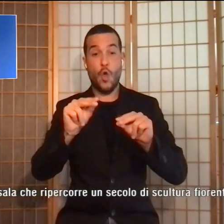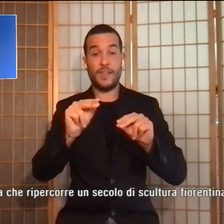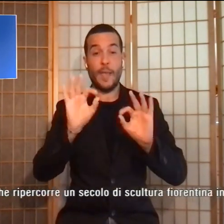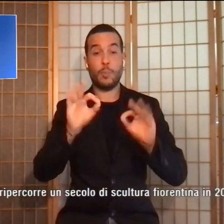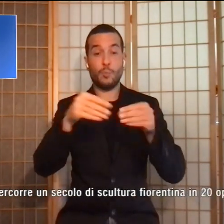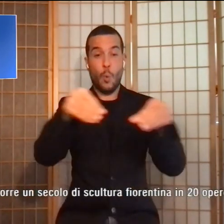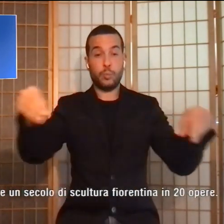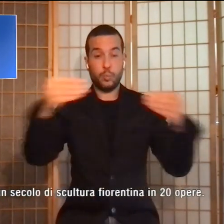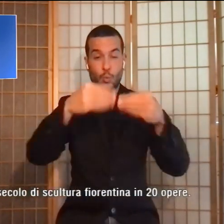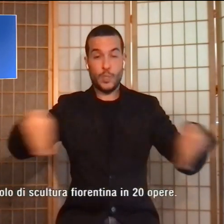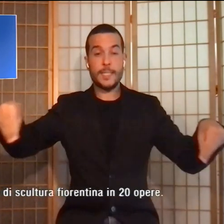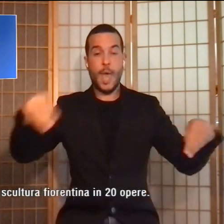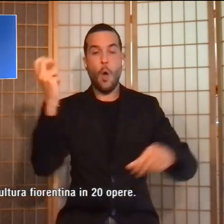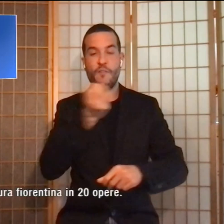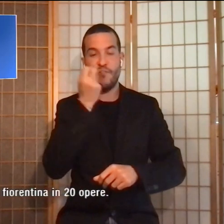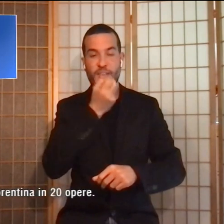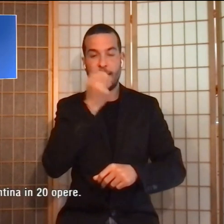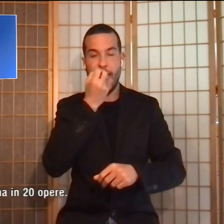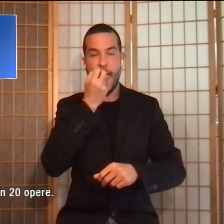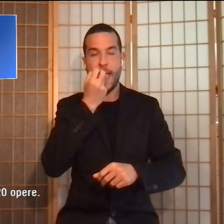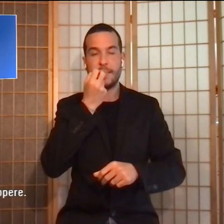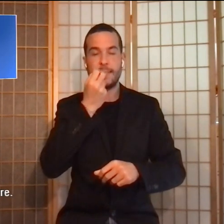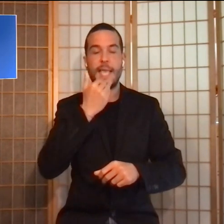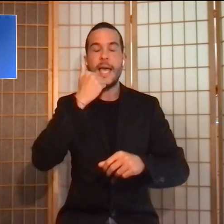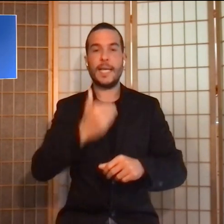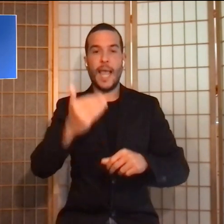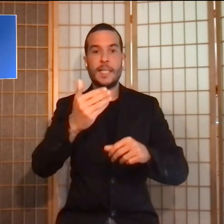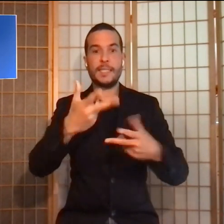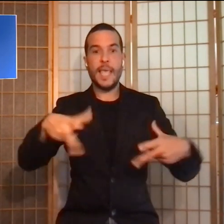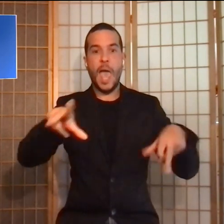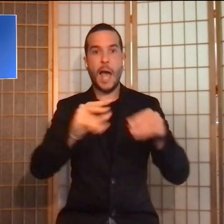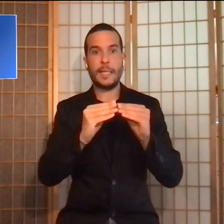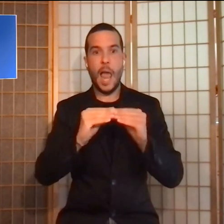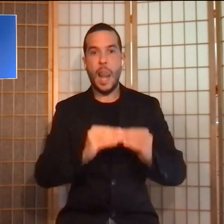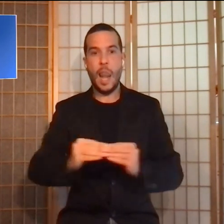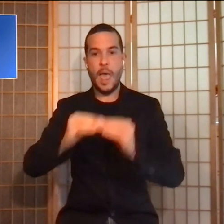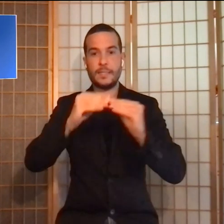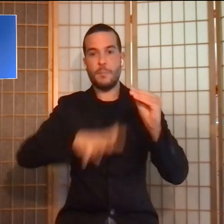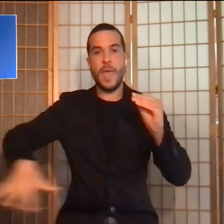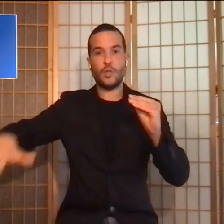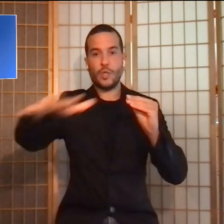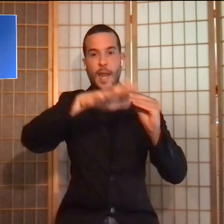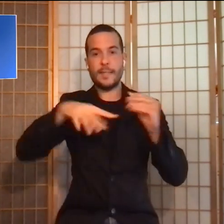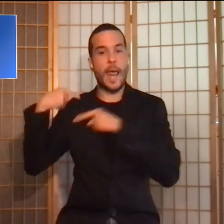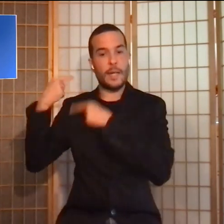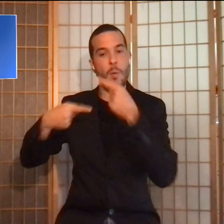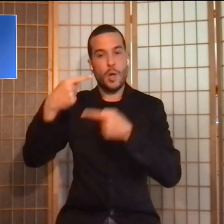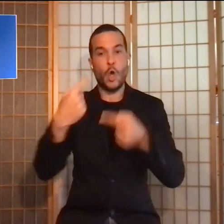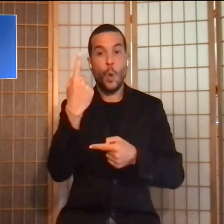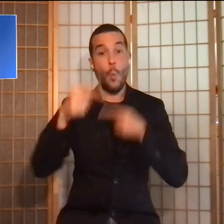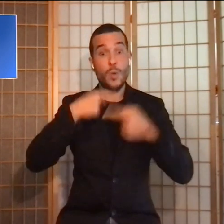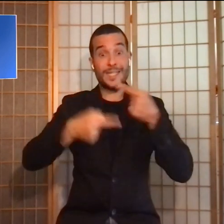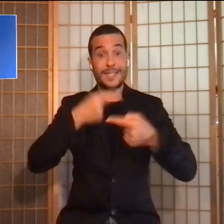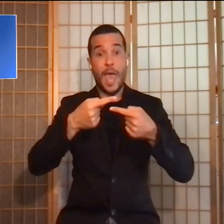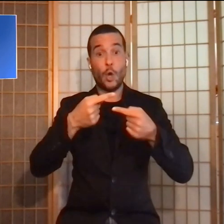in occasione del riallestimento della sala che ripercorre un secolo di scultura fiorentina